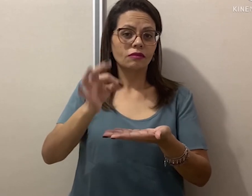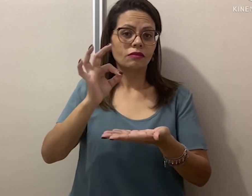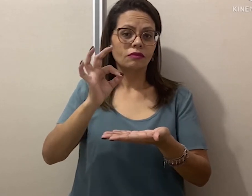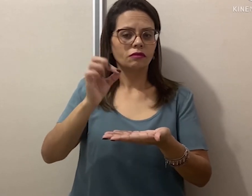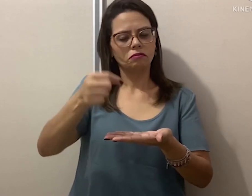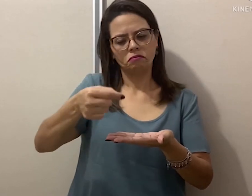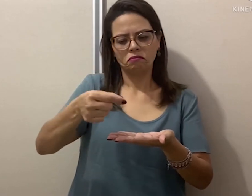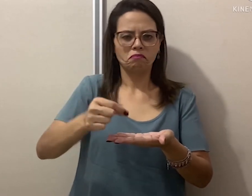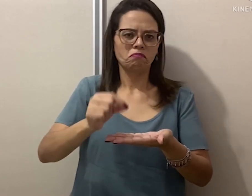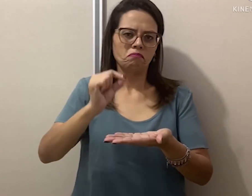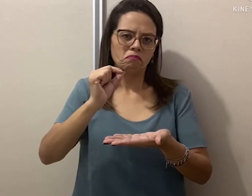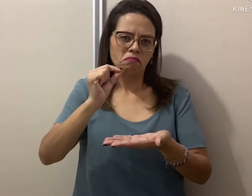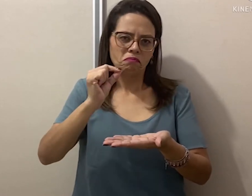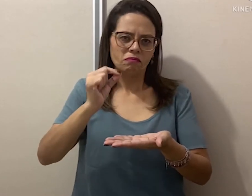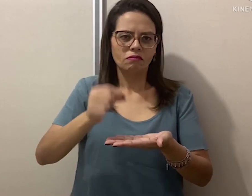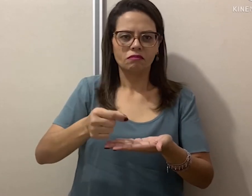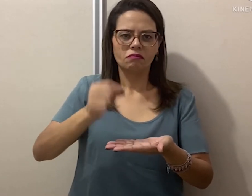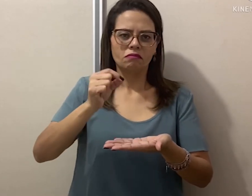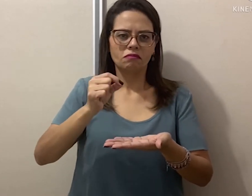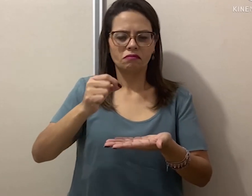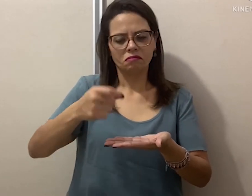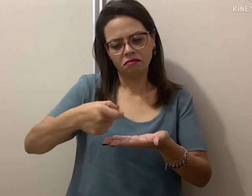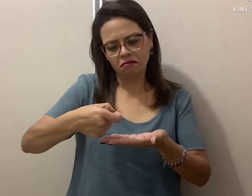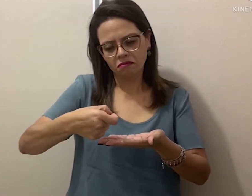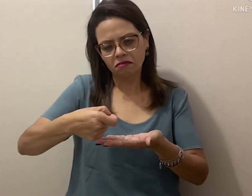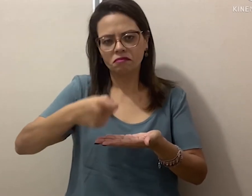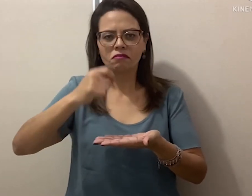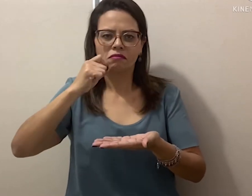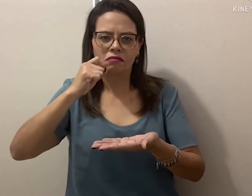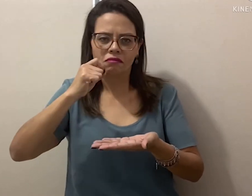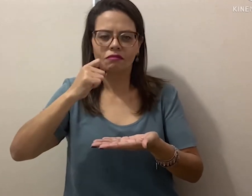assim, assim, assim,